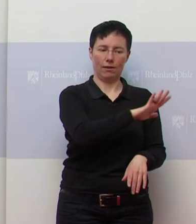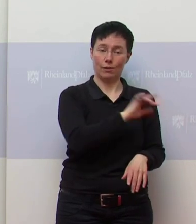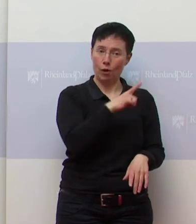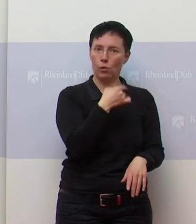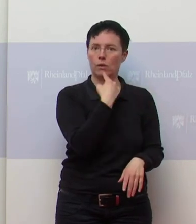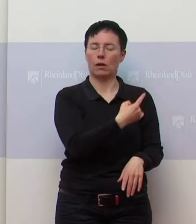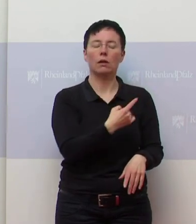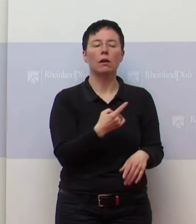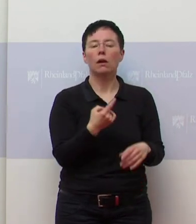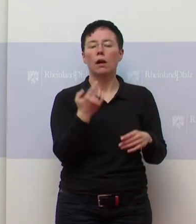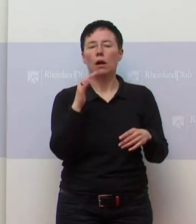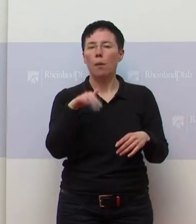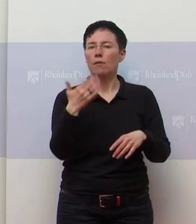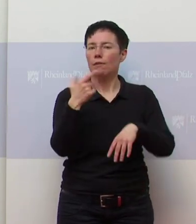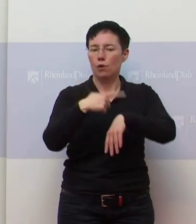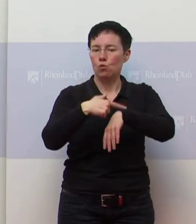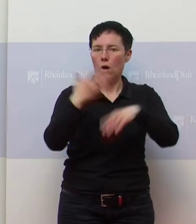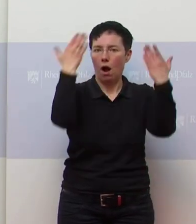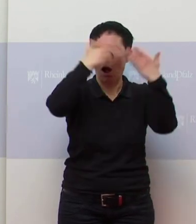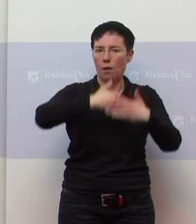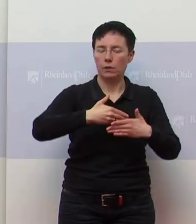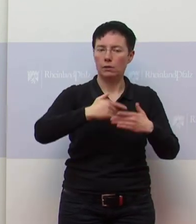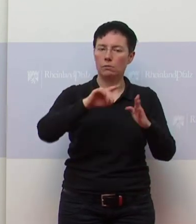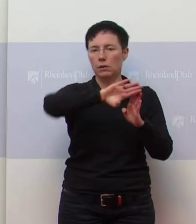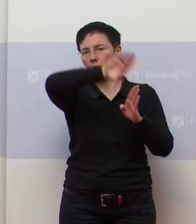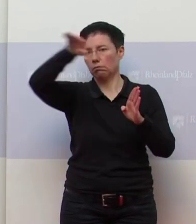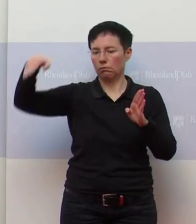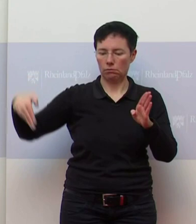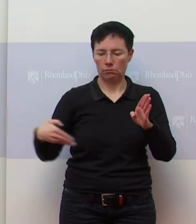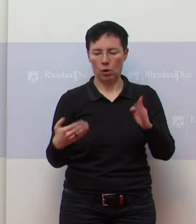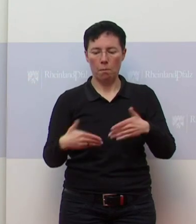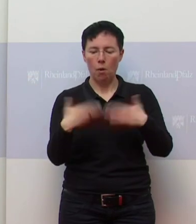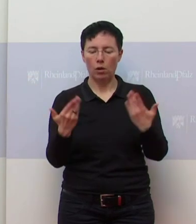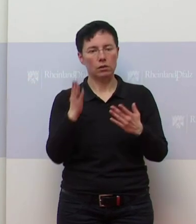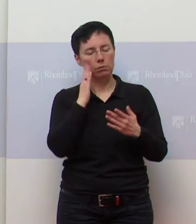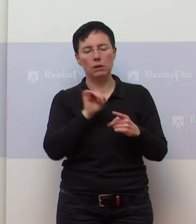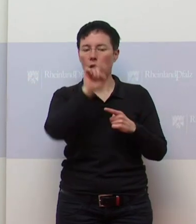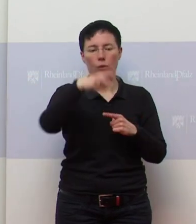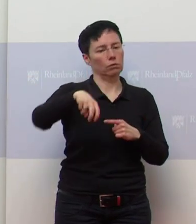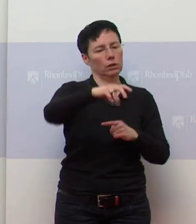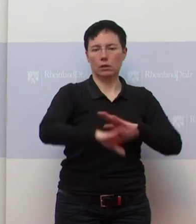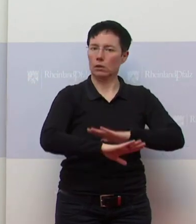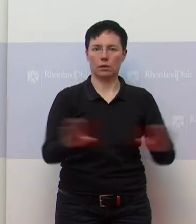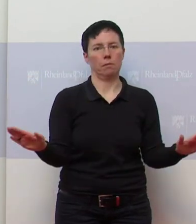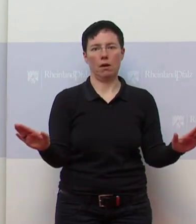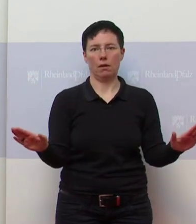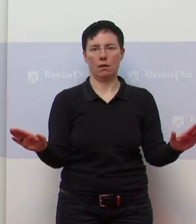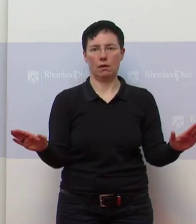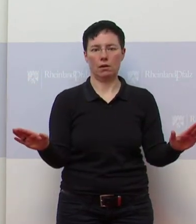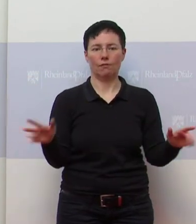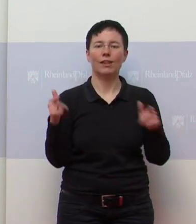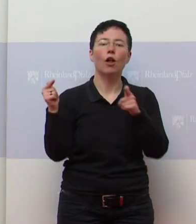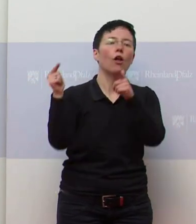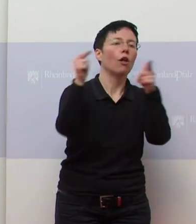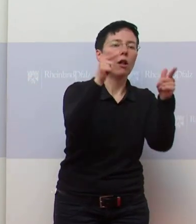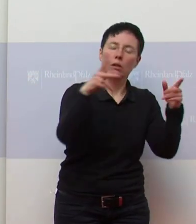Leute sollen sich ab einer bestimmten Uhrzeit eben nicht mehr wegbewegen von zu Hause und damit eben Mobilität einzuschränken. Auch das ist